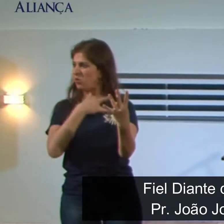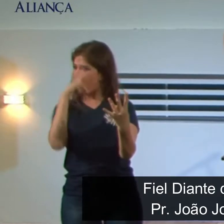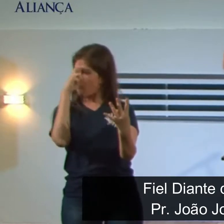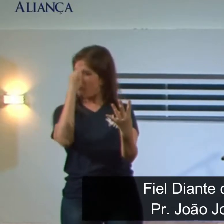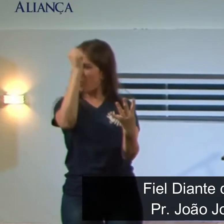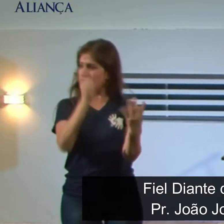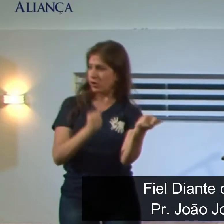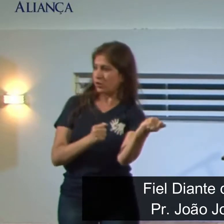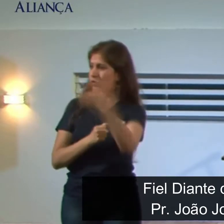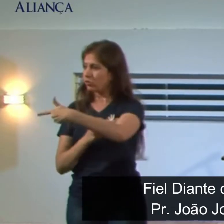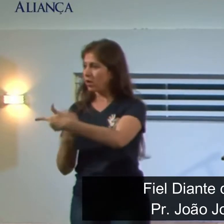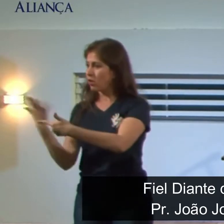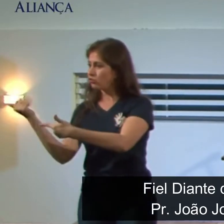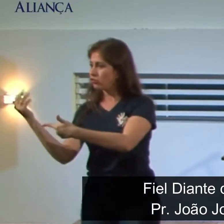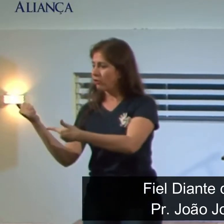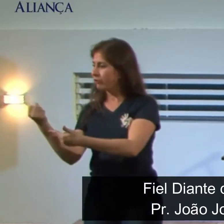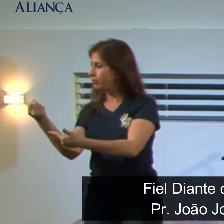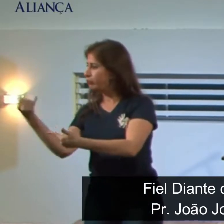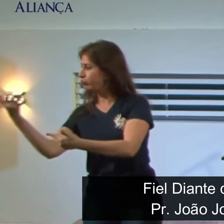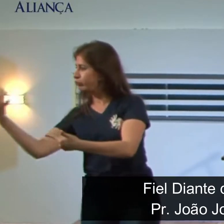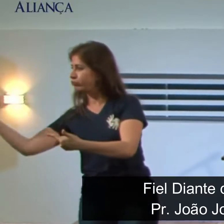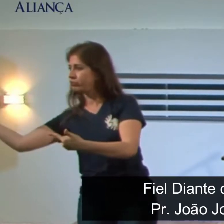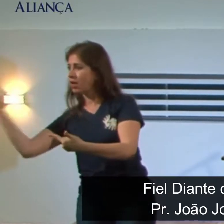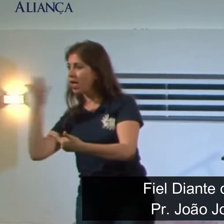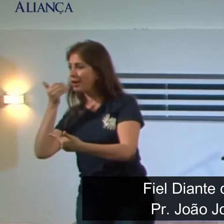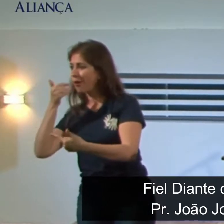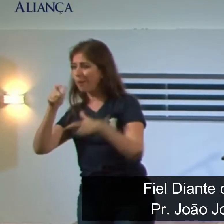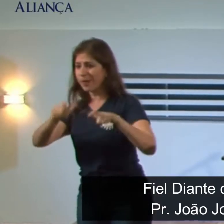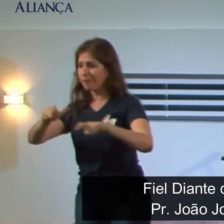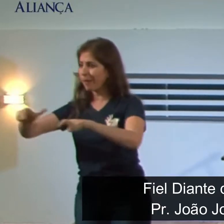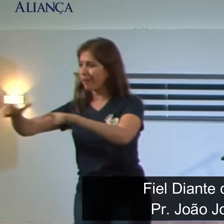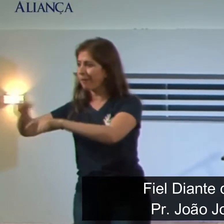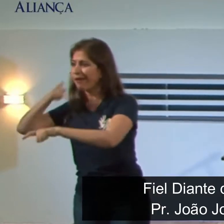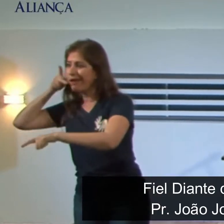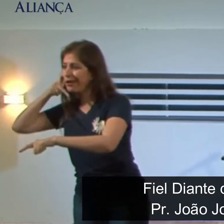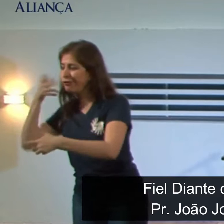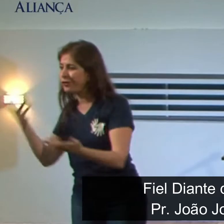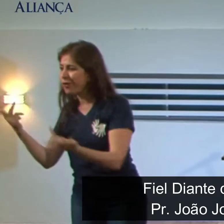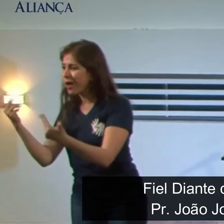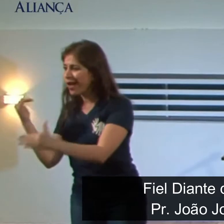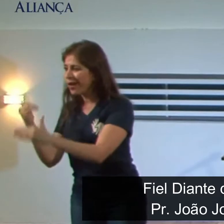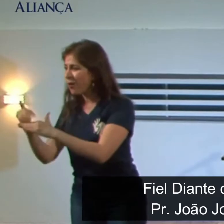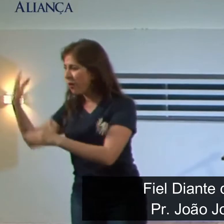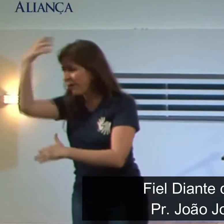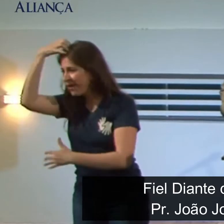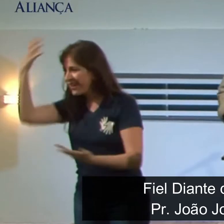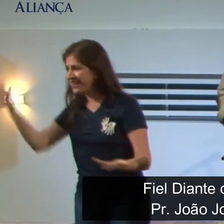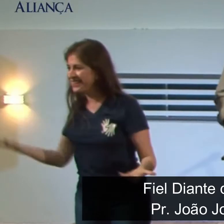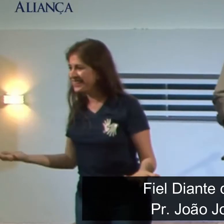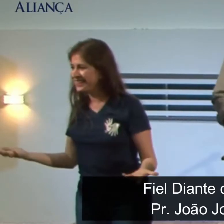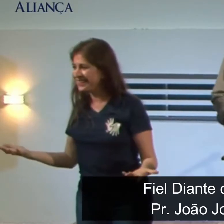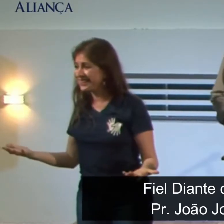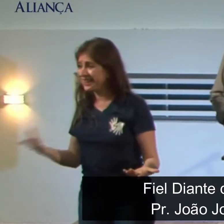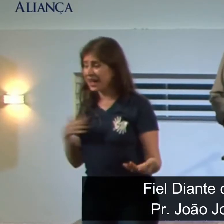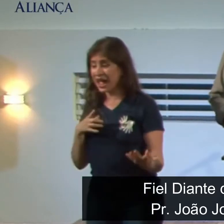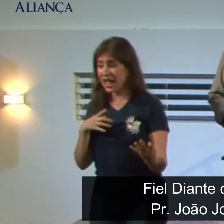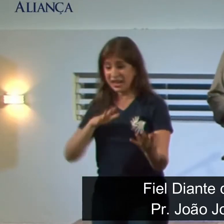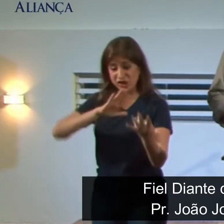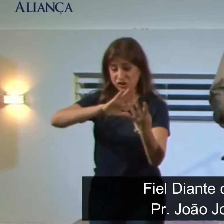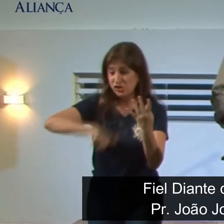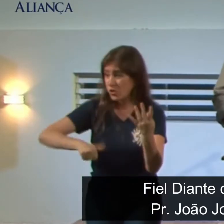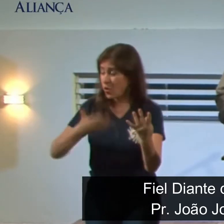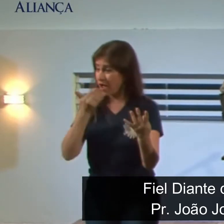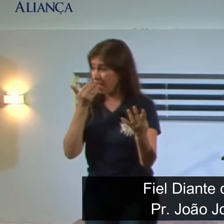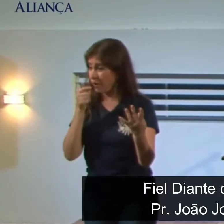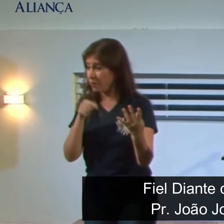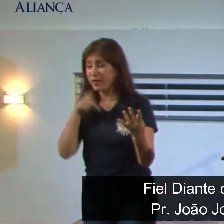fortes que todos os outros jovens que comiam a comida da mesa do rei. Assim, o encarregado tirou a comida especial